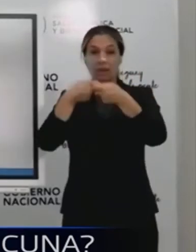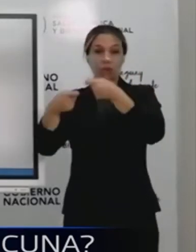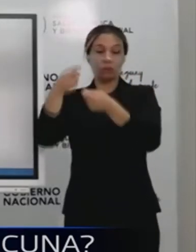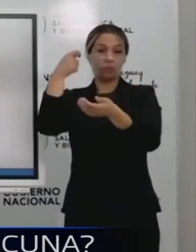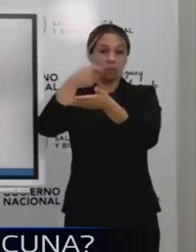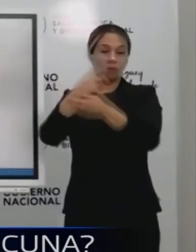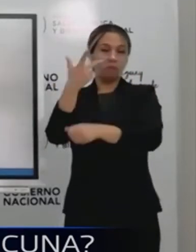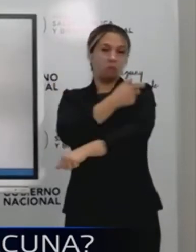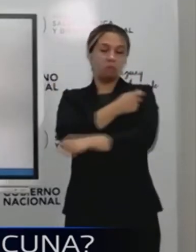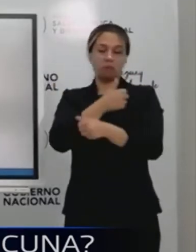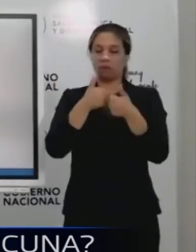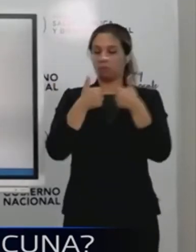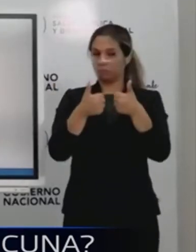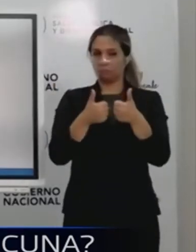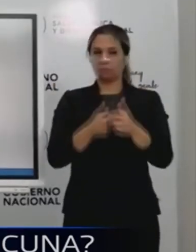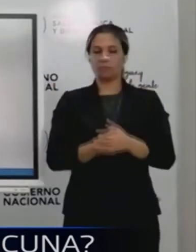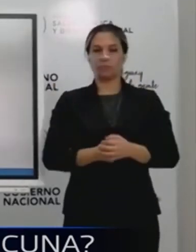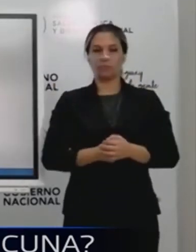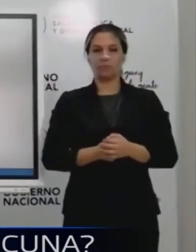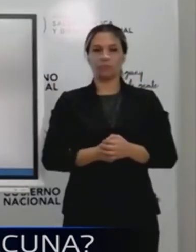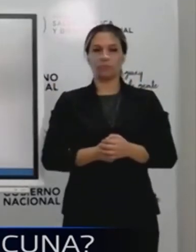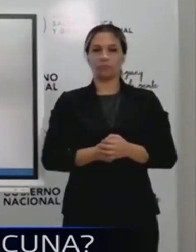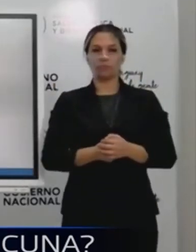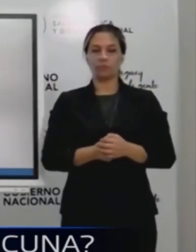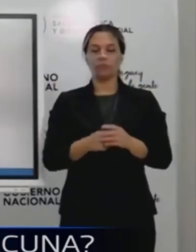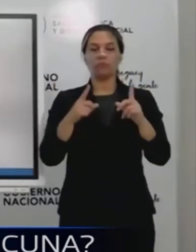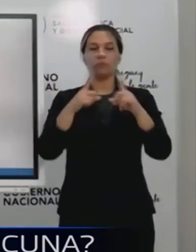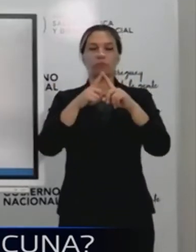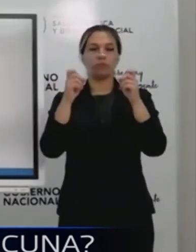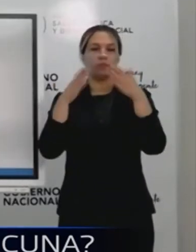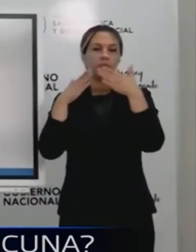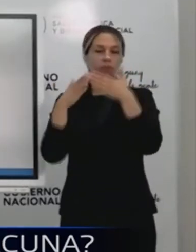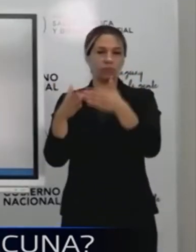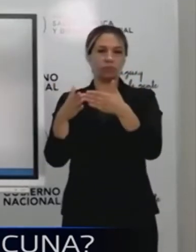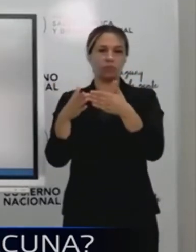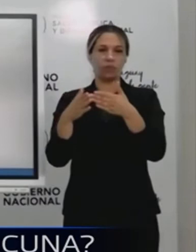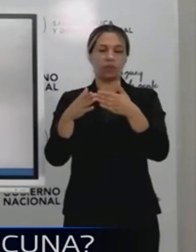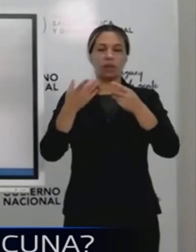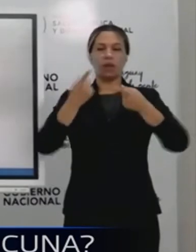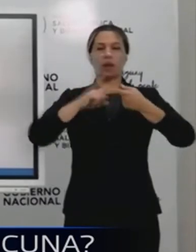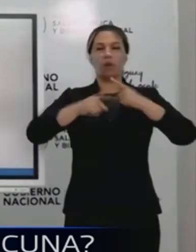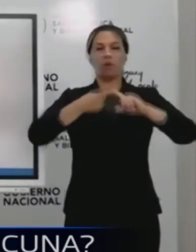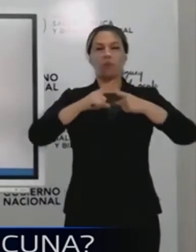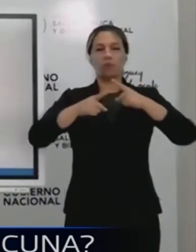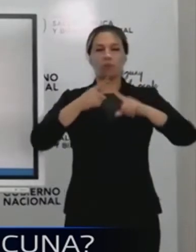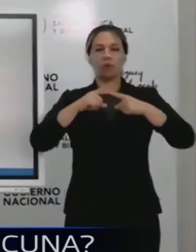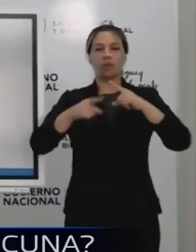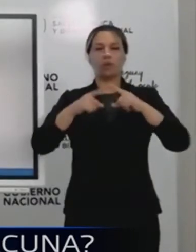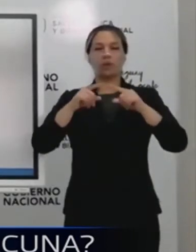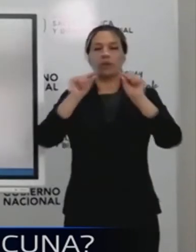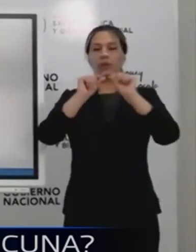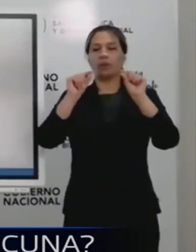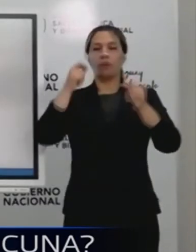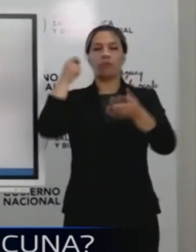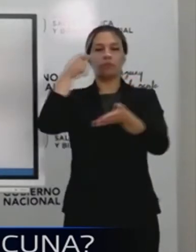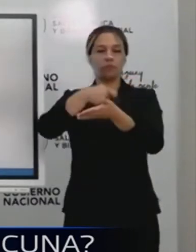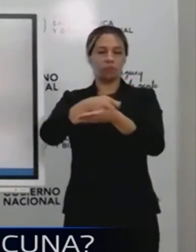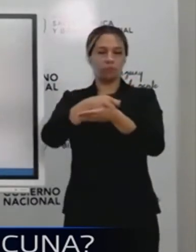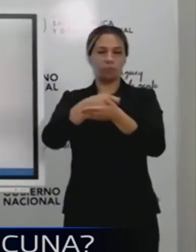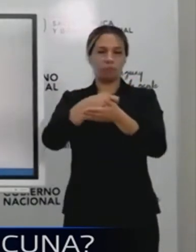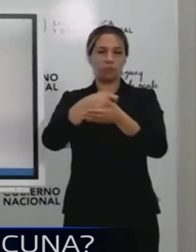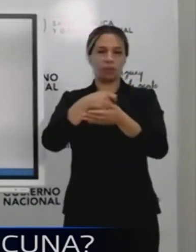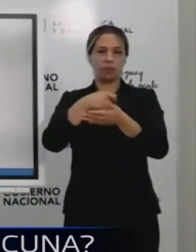Y es justamente un énfasis que hace Gen Universo 970, ¿verdad? Sobre este acuerdo que se plantea sobre las compras paralelas,